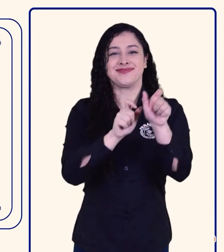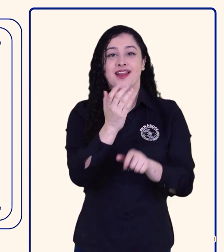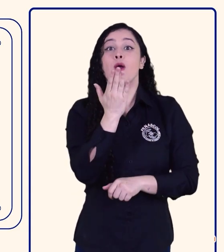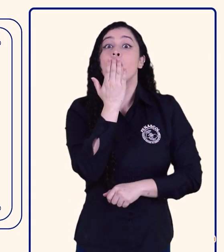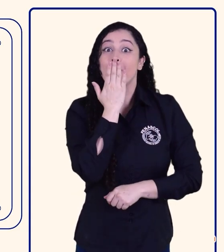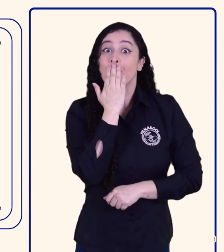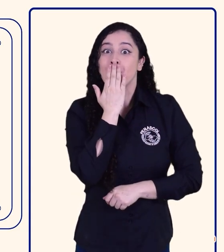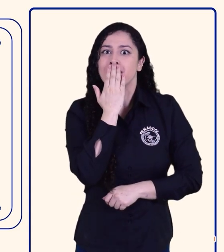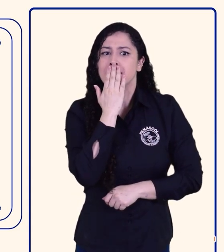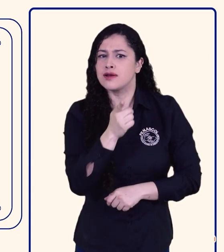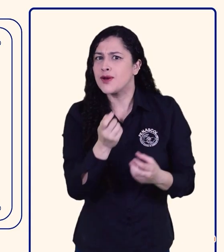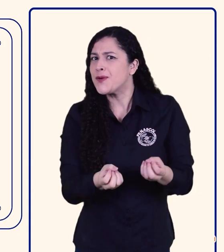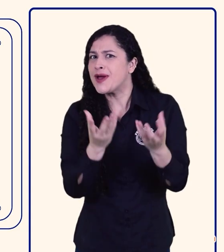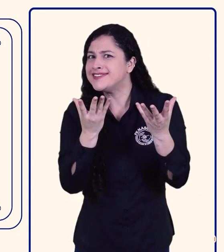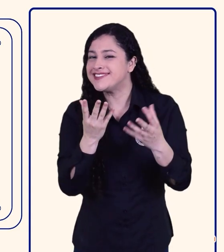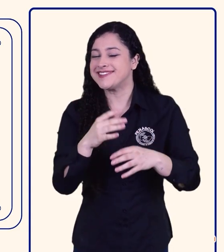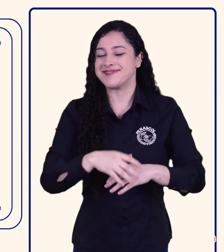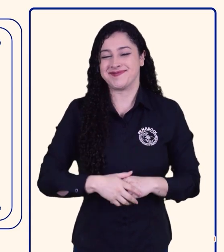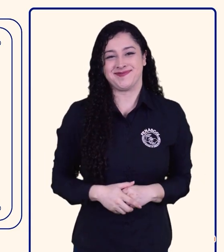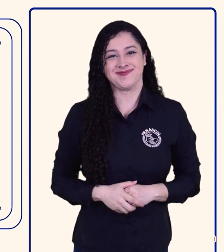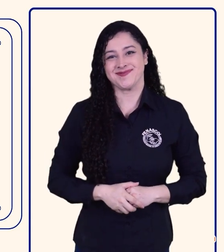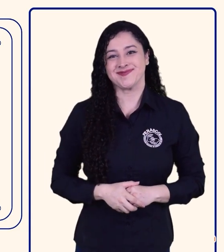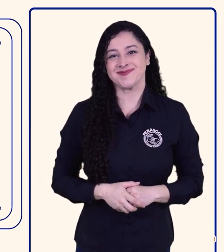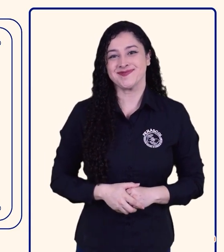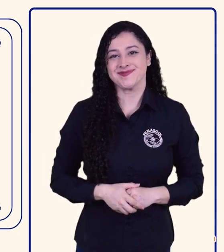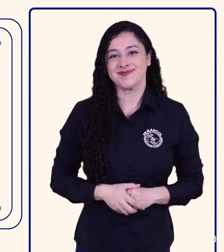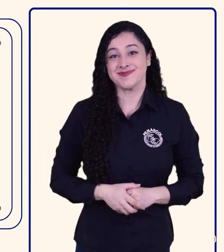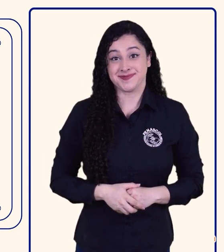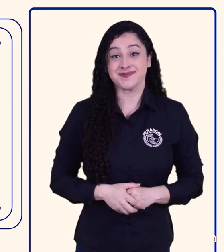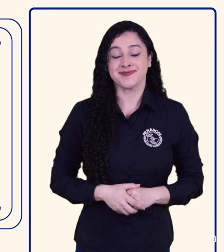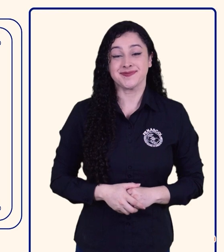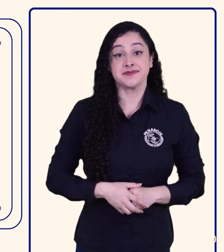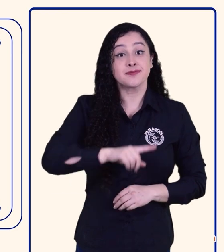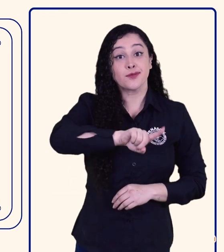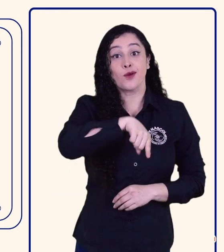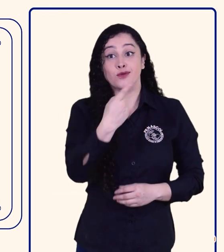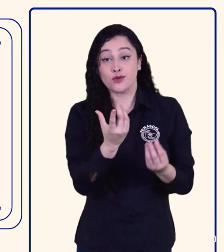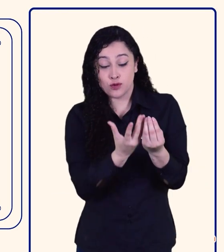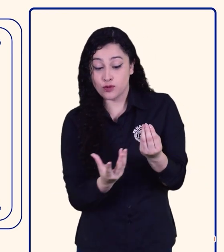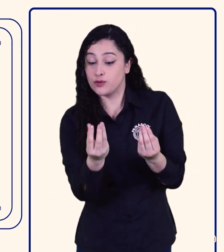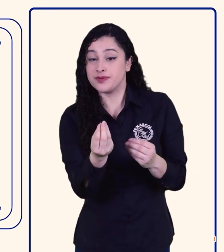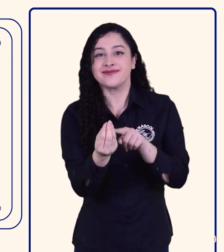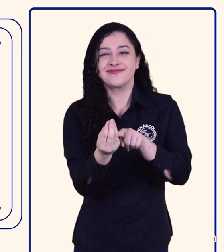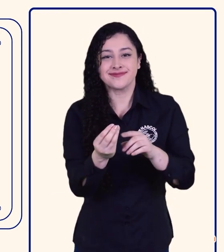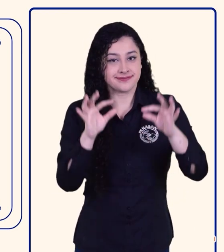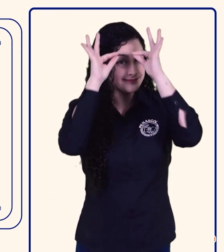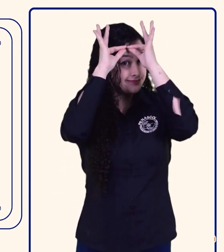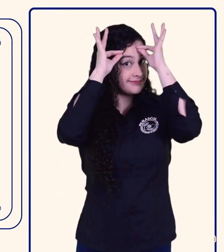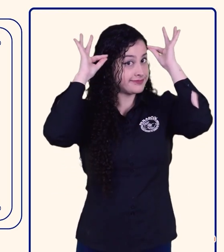Indígena 7 usuarios Gitano